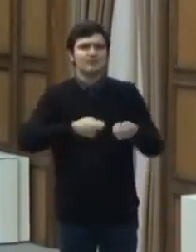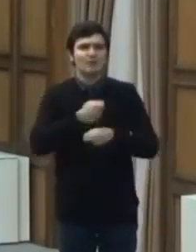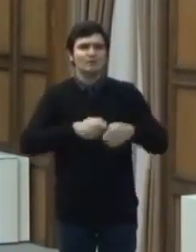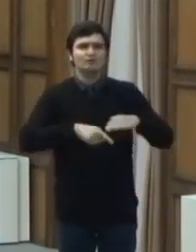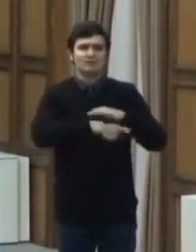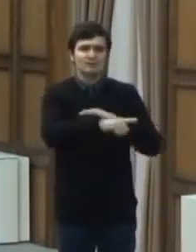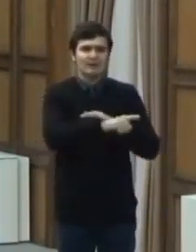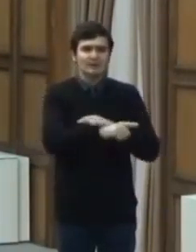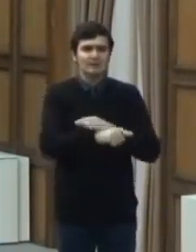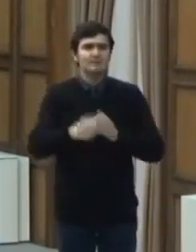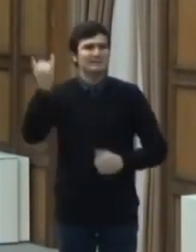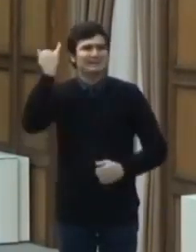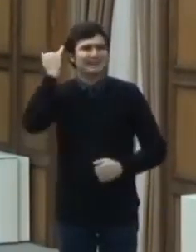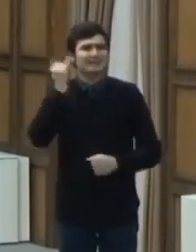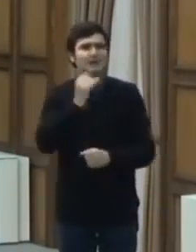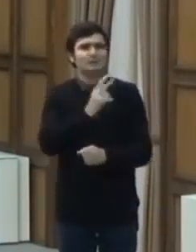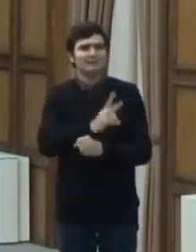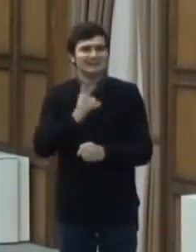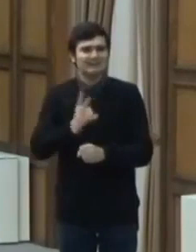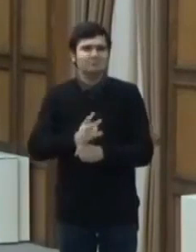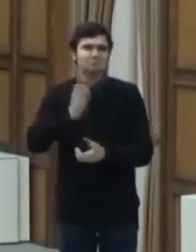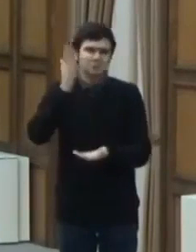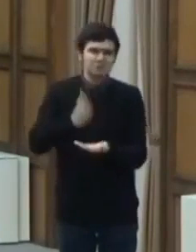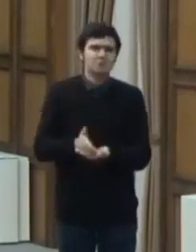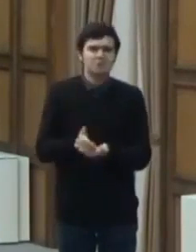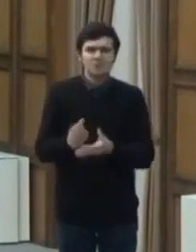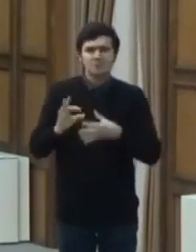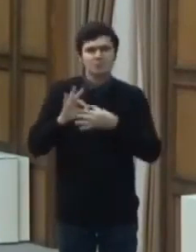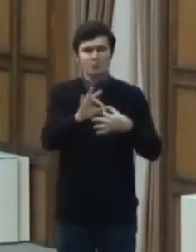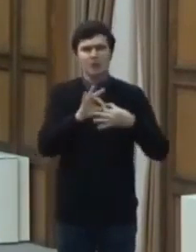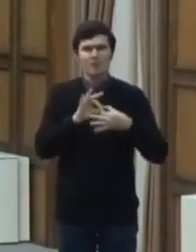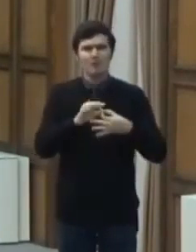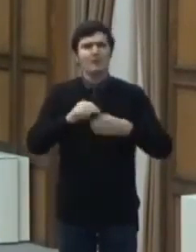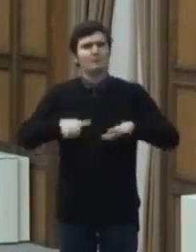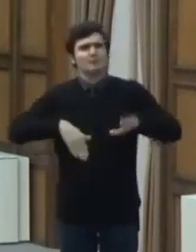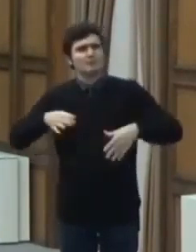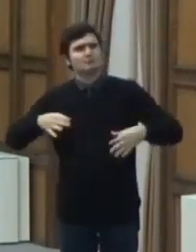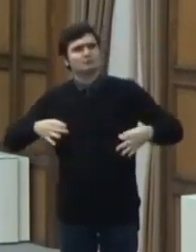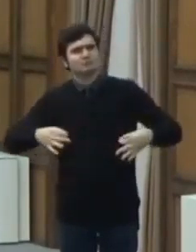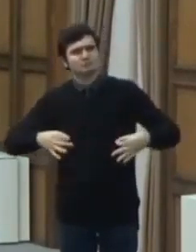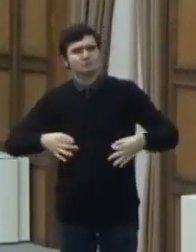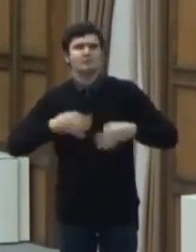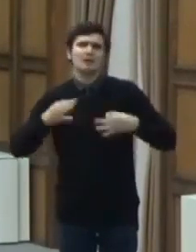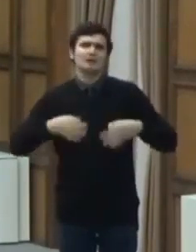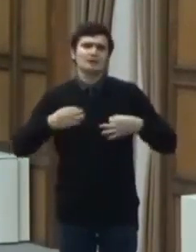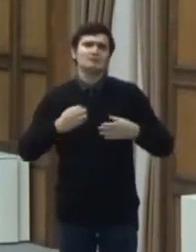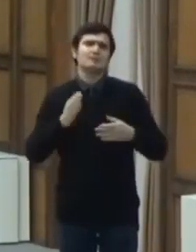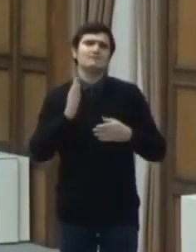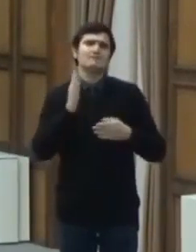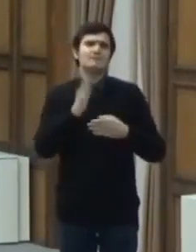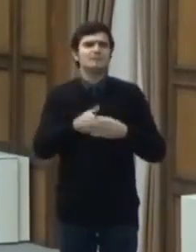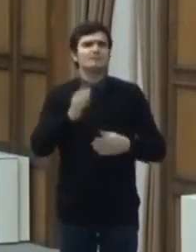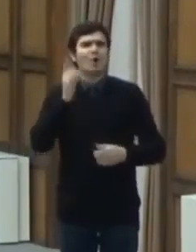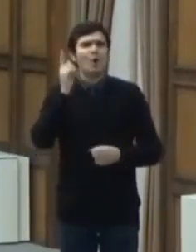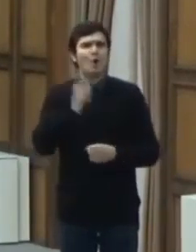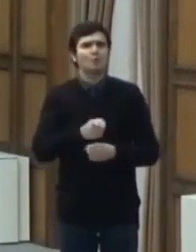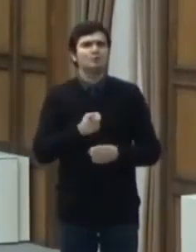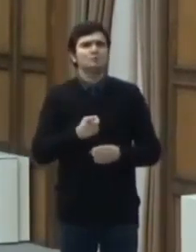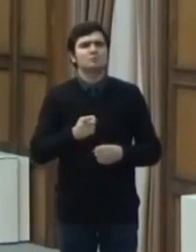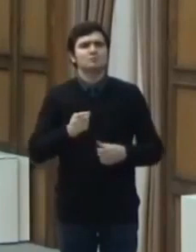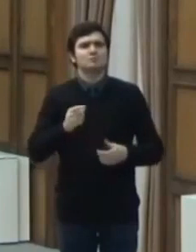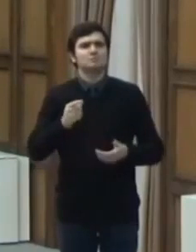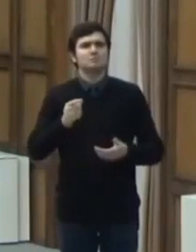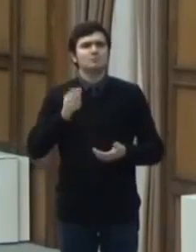Interne, dispune în colaborare cu Ministrul Sănătății, prin ordin al Comandantului Acțiunii, măsurile